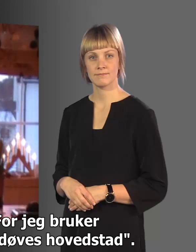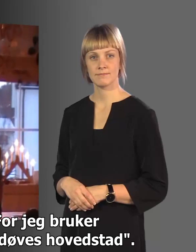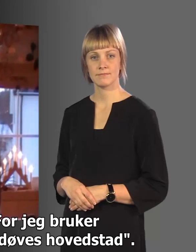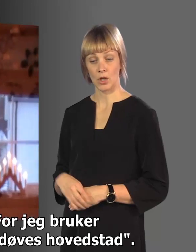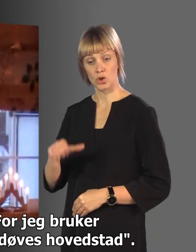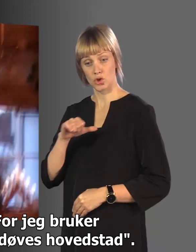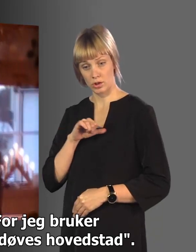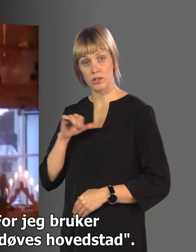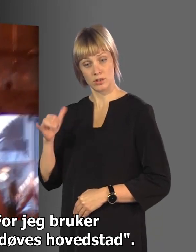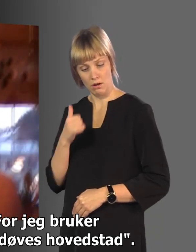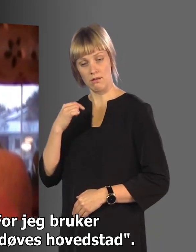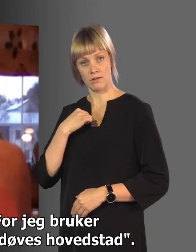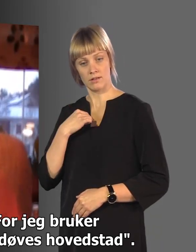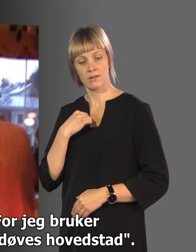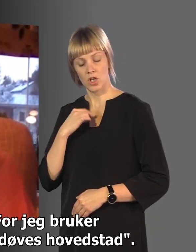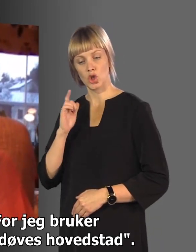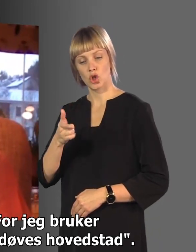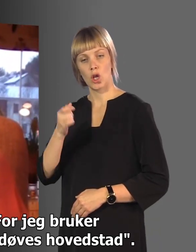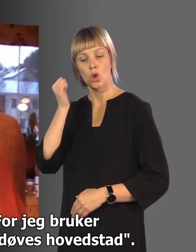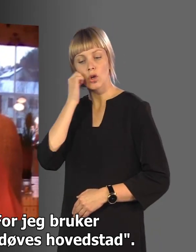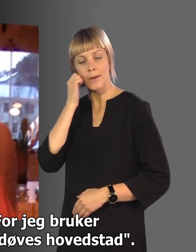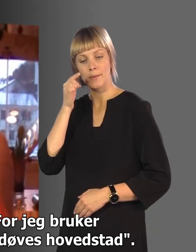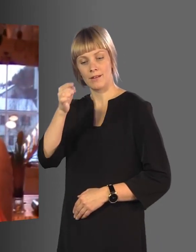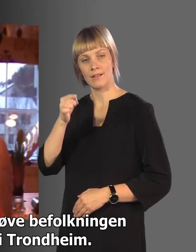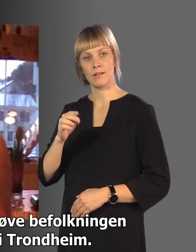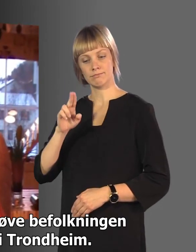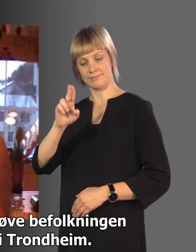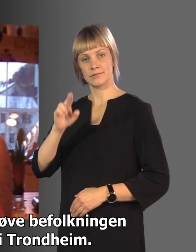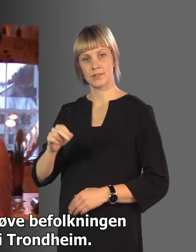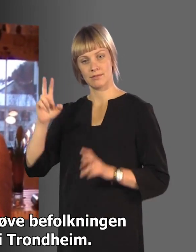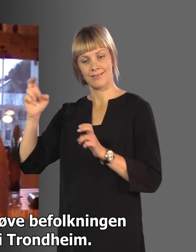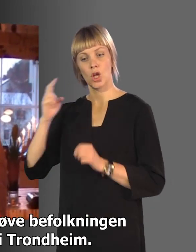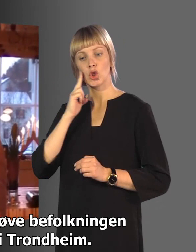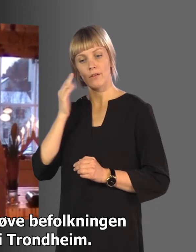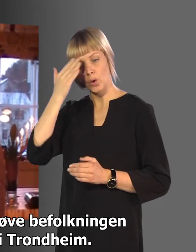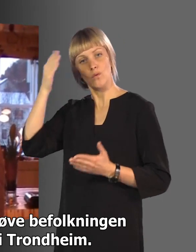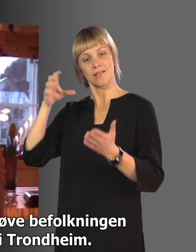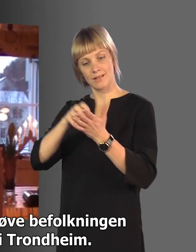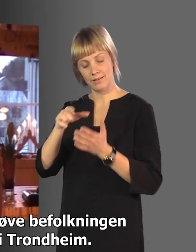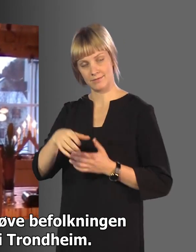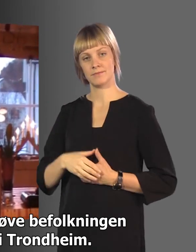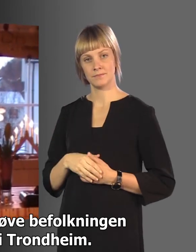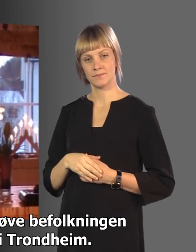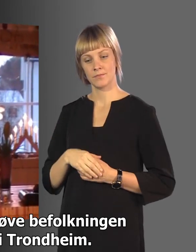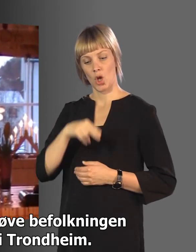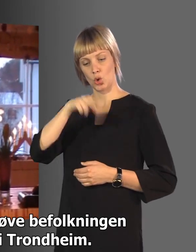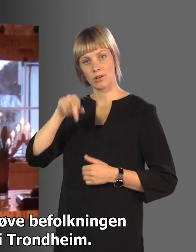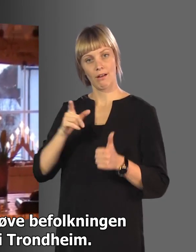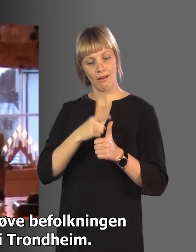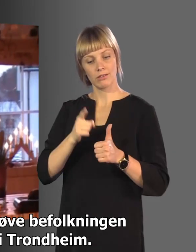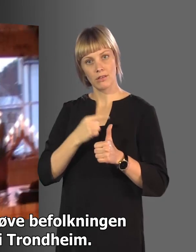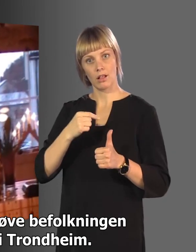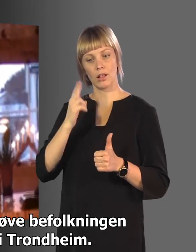Jeg gjør jo det fordi jeg bruker å si at Trondheim er døves hovedstad. Vi har ti prosent av den døve befolkningen